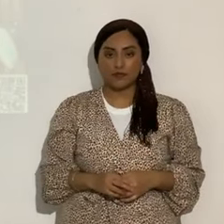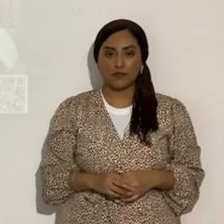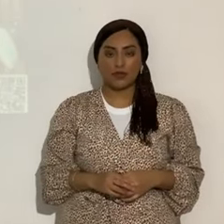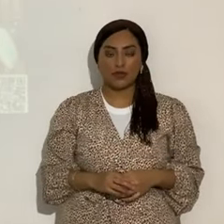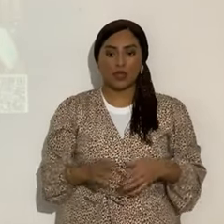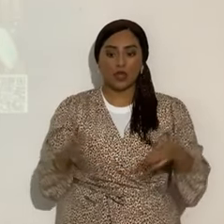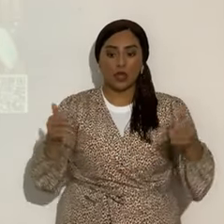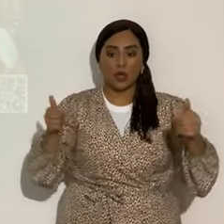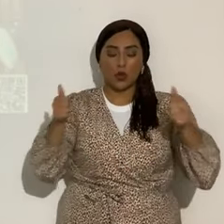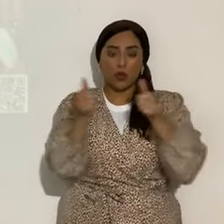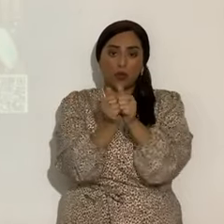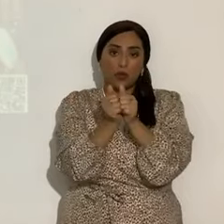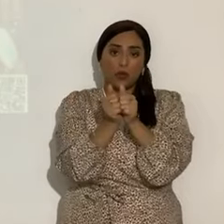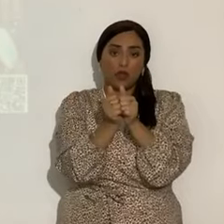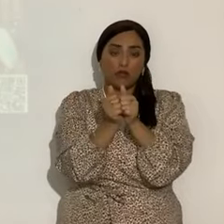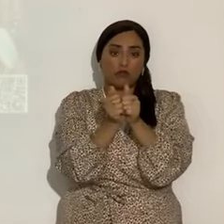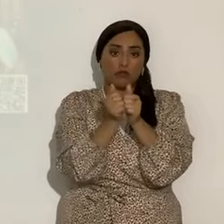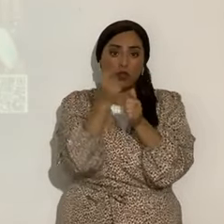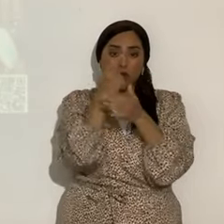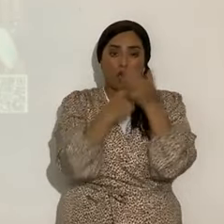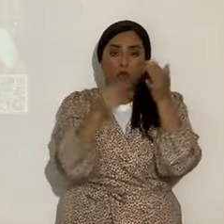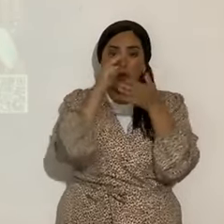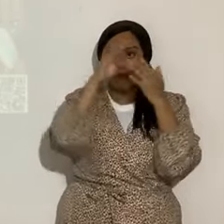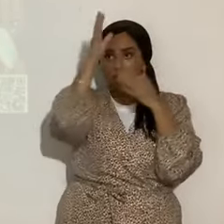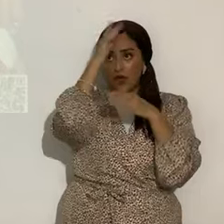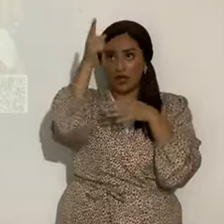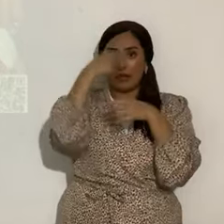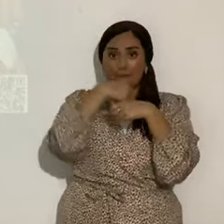parte de la creación, el cometa, del todopoderoso,